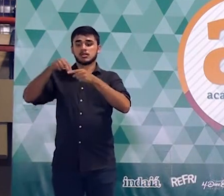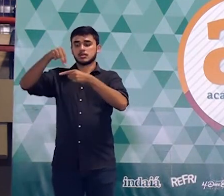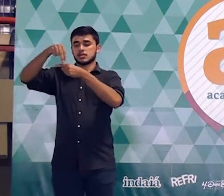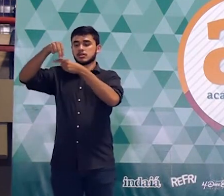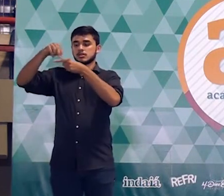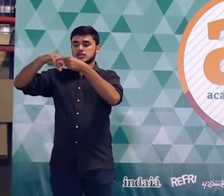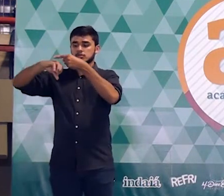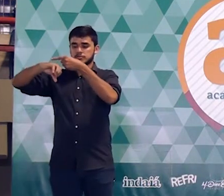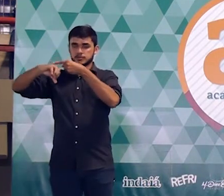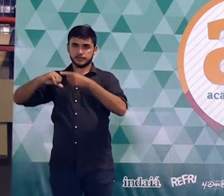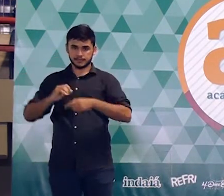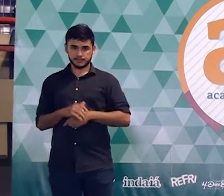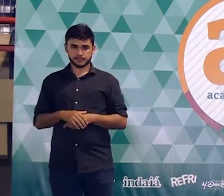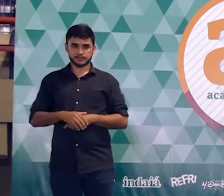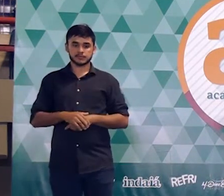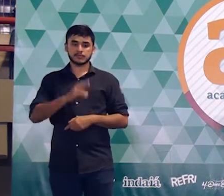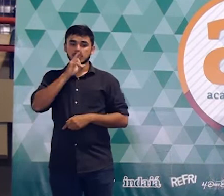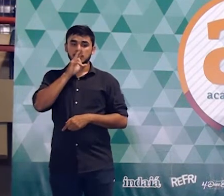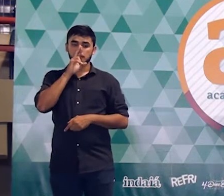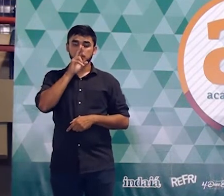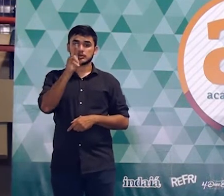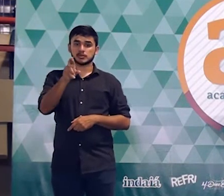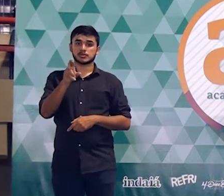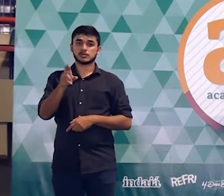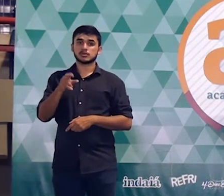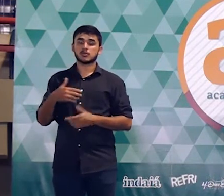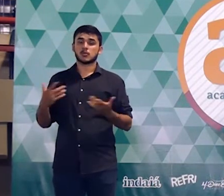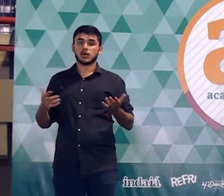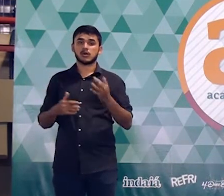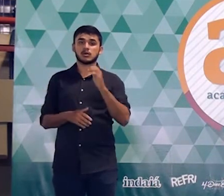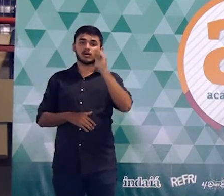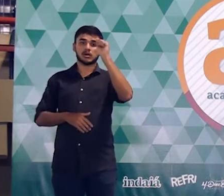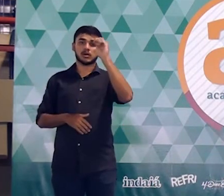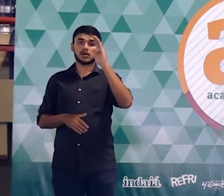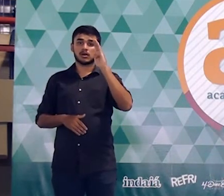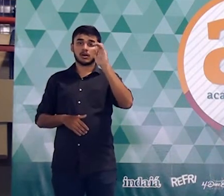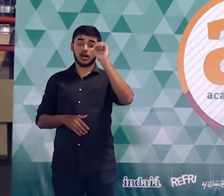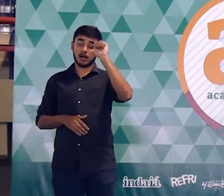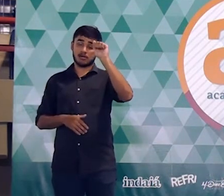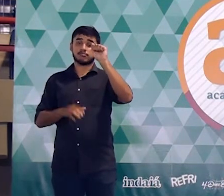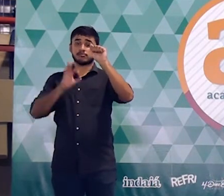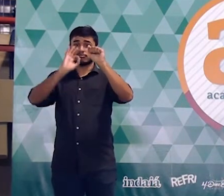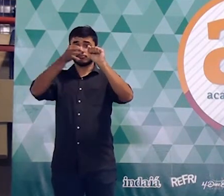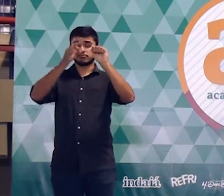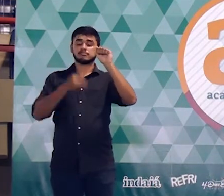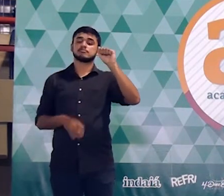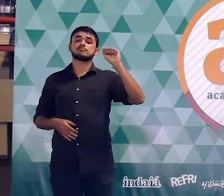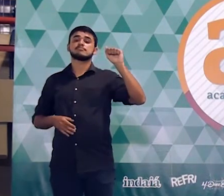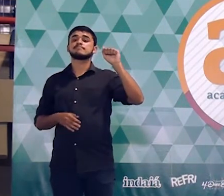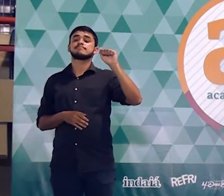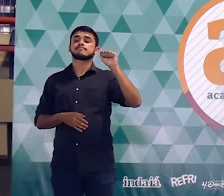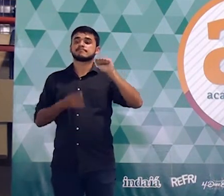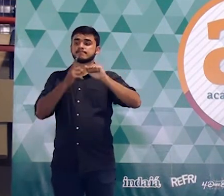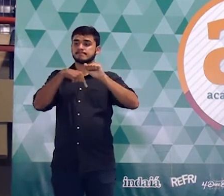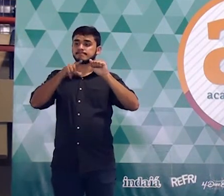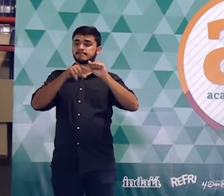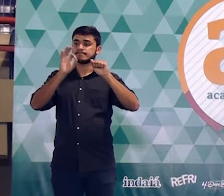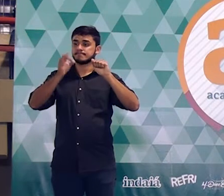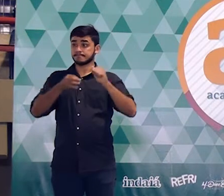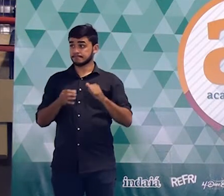N sobre 9. Então, a resposta dessa questão, qual é o item, gente? Item A. Resposta da questão, item A.